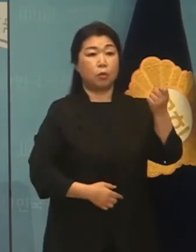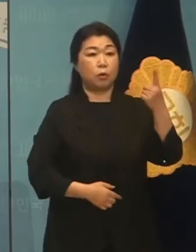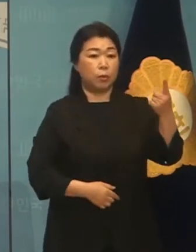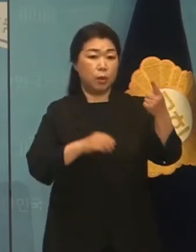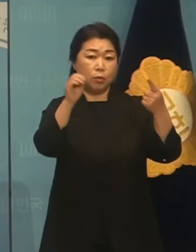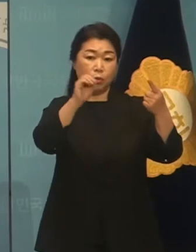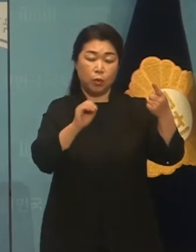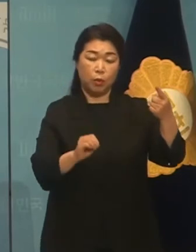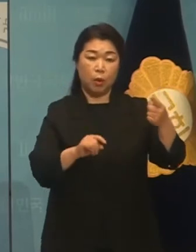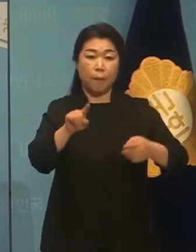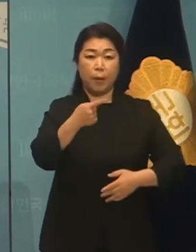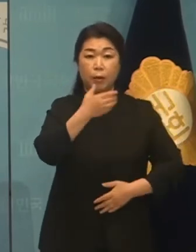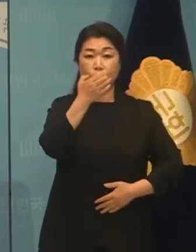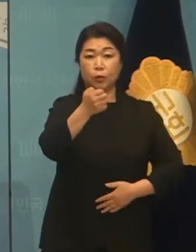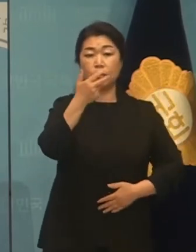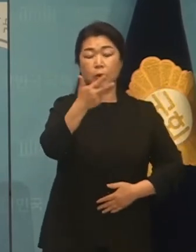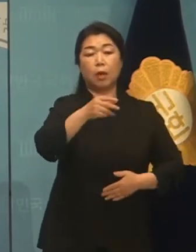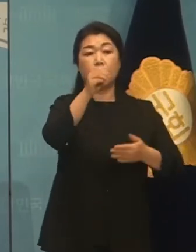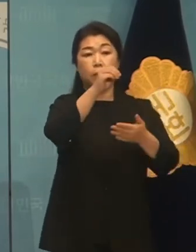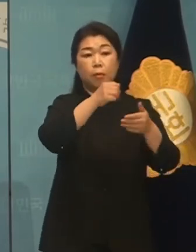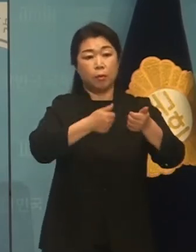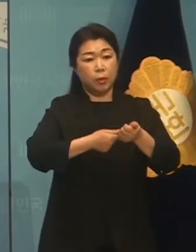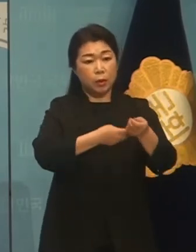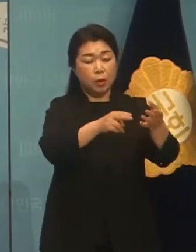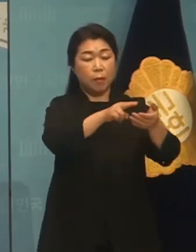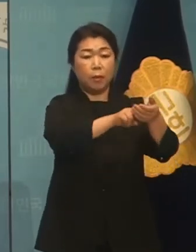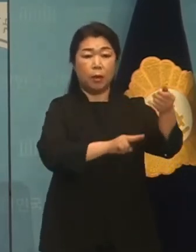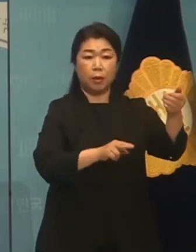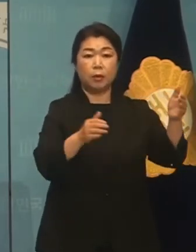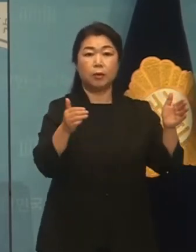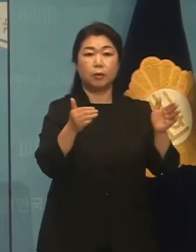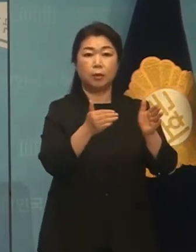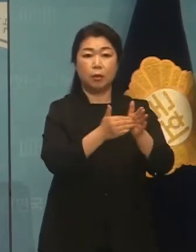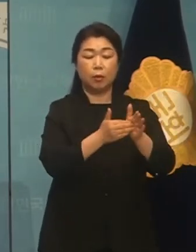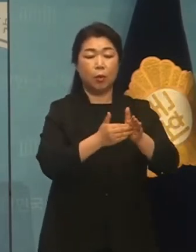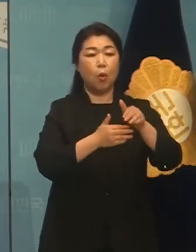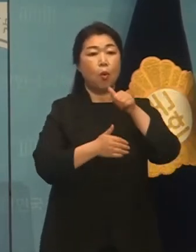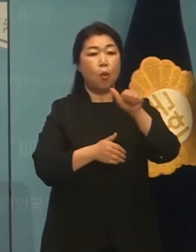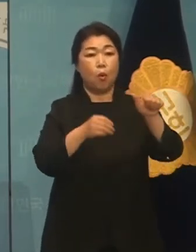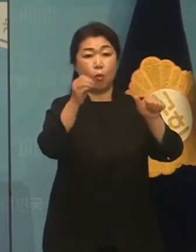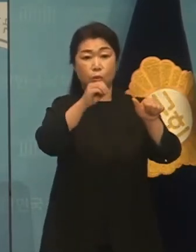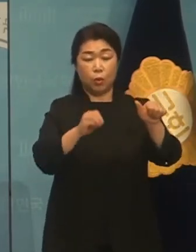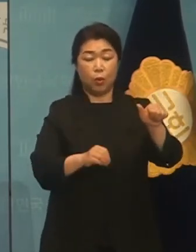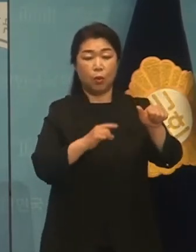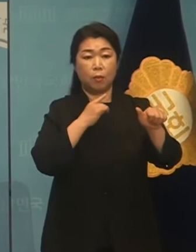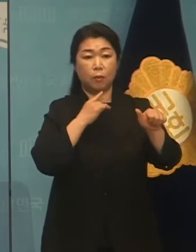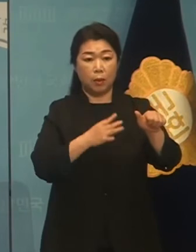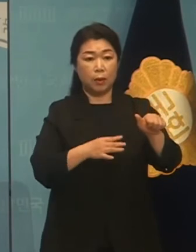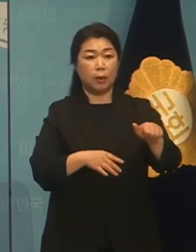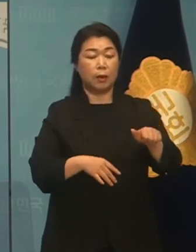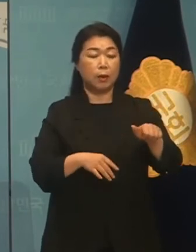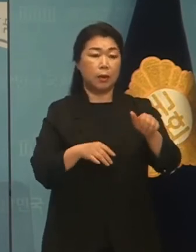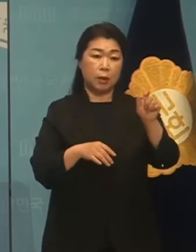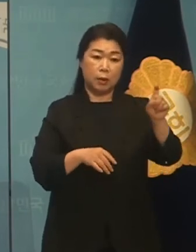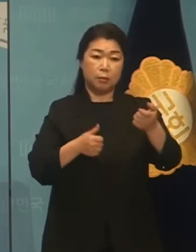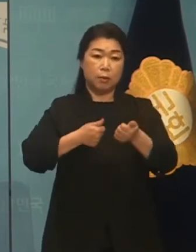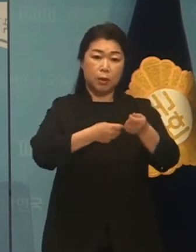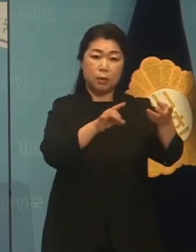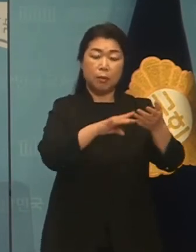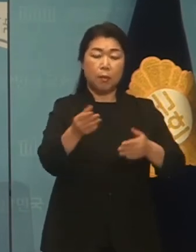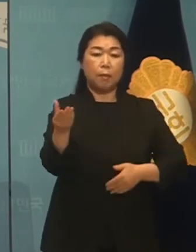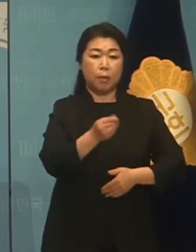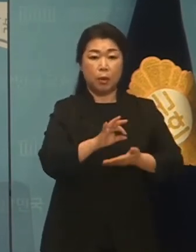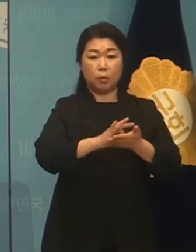197필지를 매각하고 5%인 10필지를 대구와